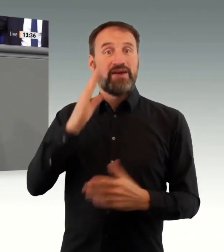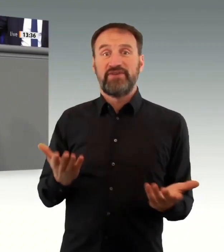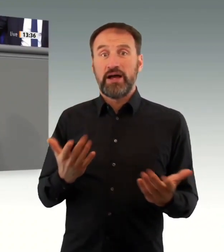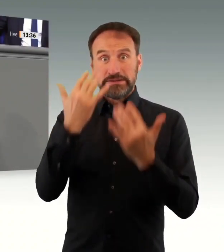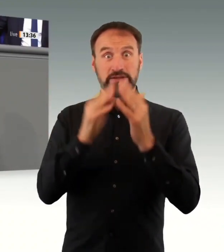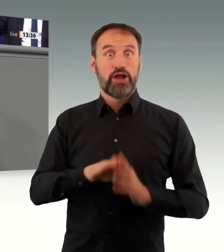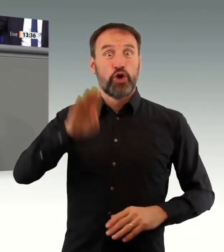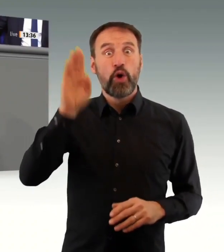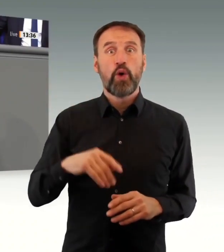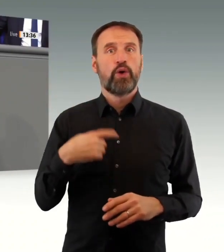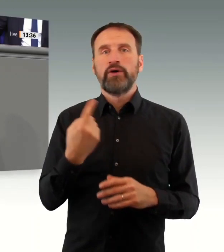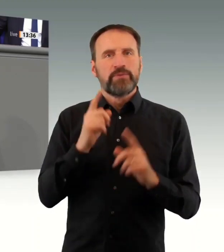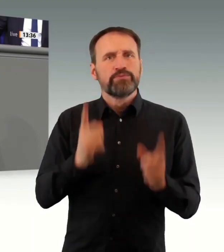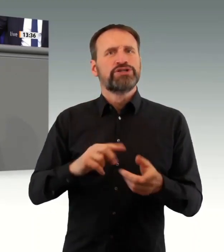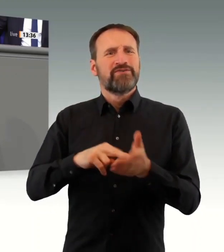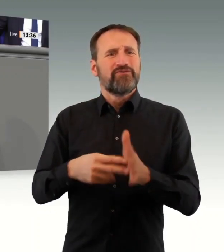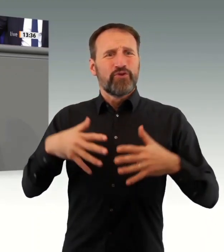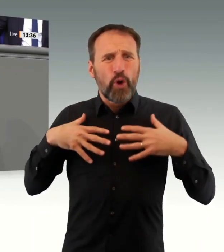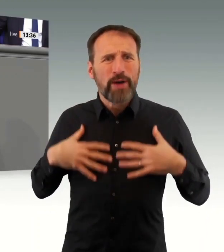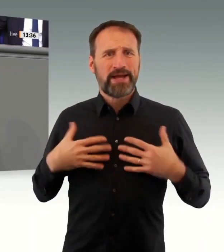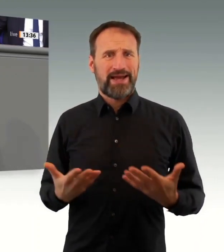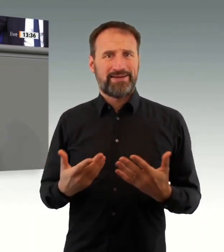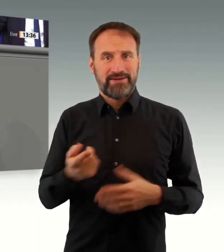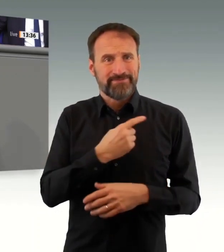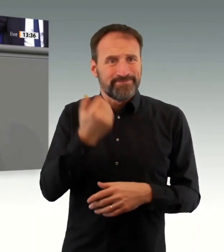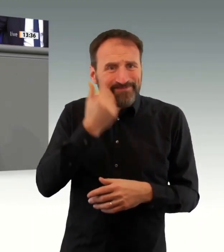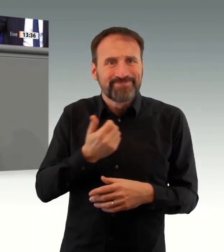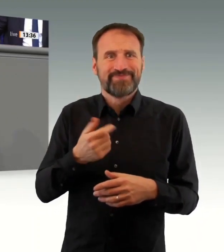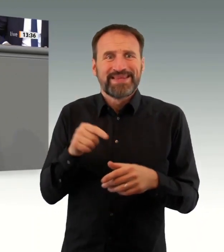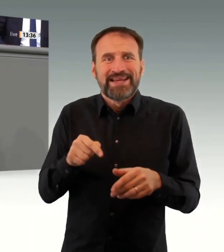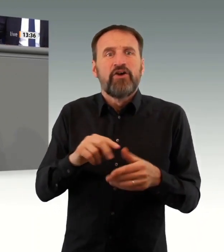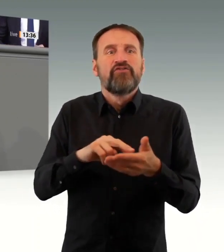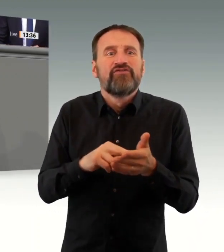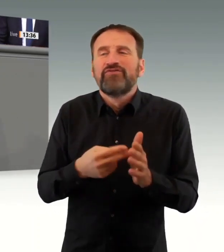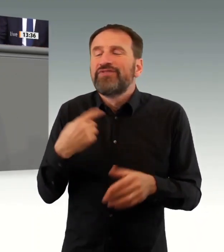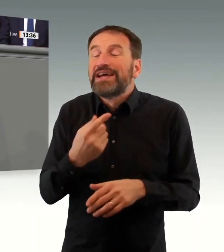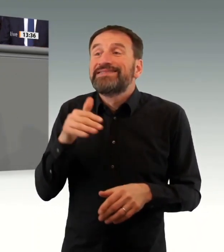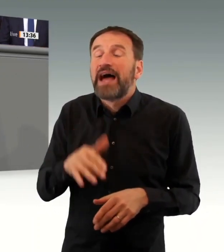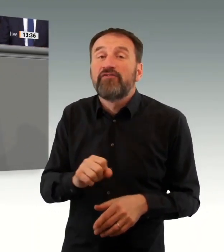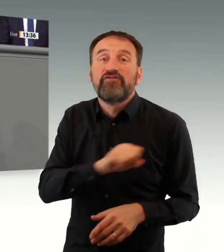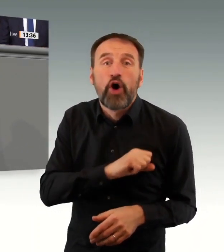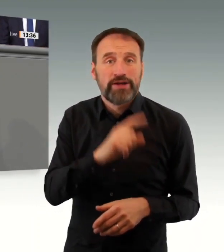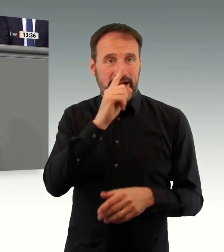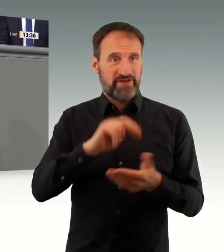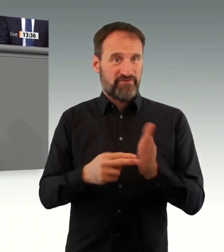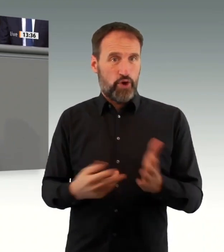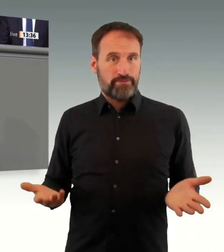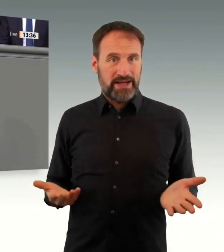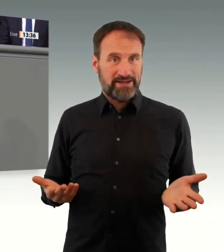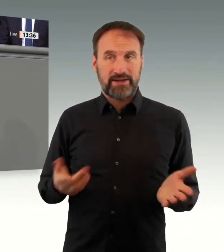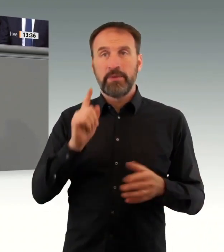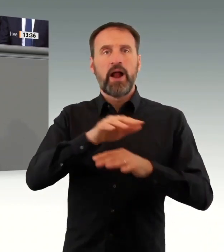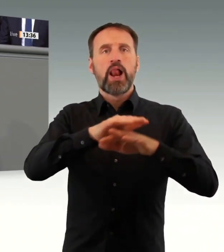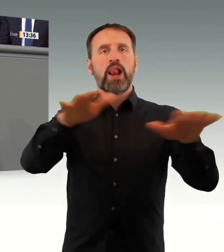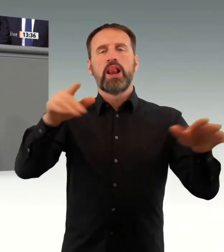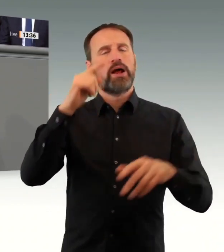Ich glaube aber persönlich, wir dürfen dabei nicht stehen bleiben. Wir brauchen auch eine allgemeine Impfpflicht, weil wir heute einen